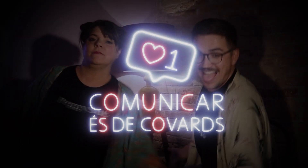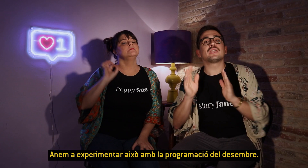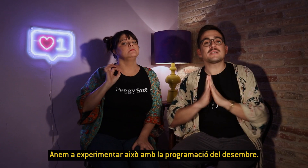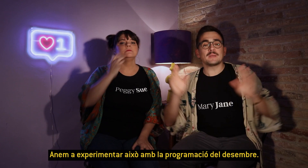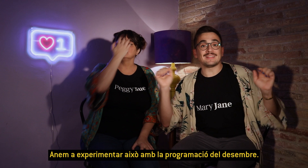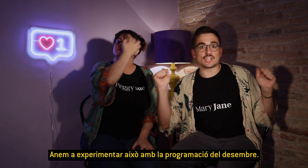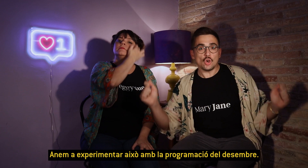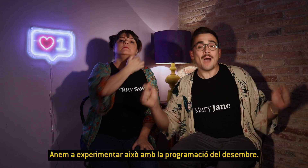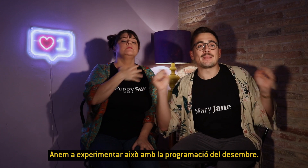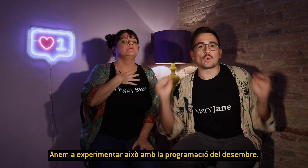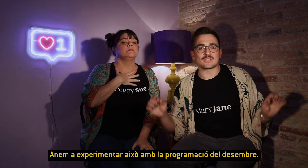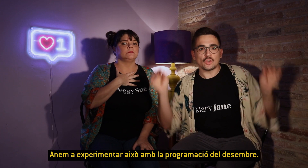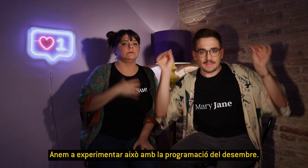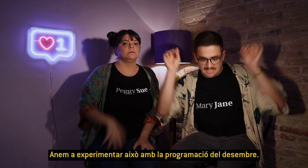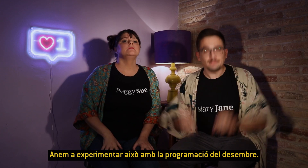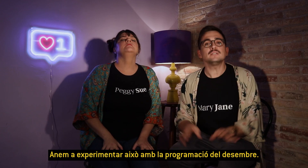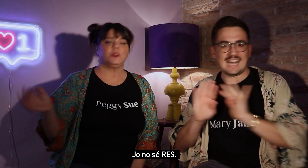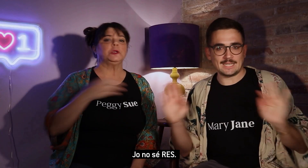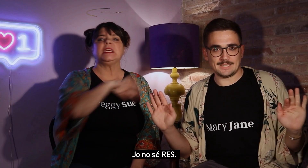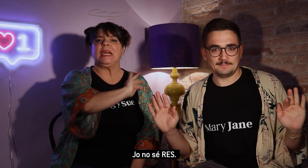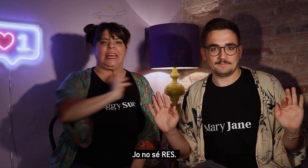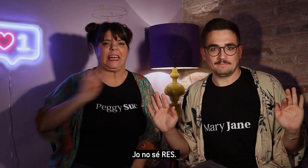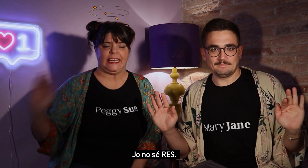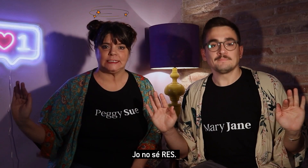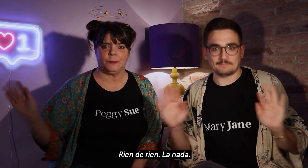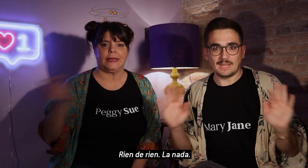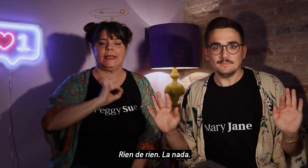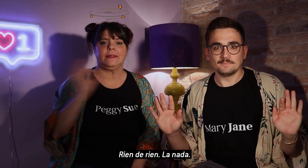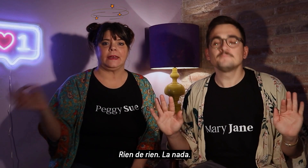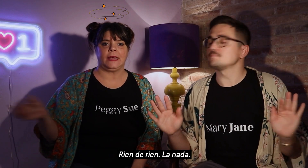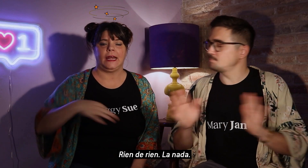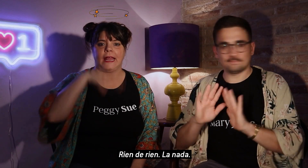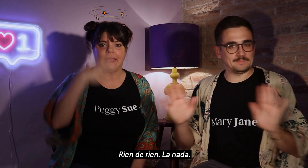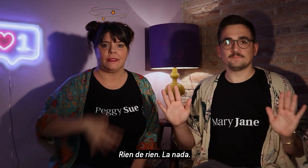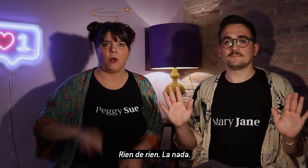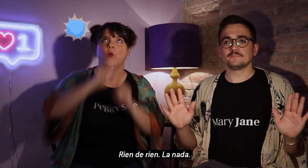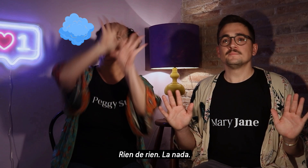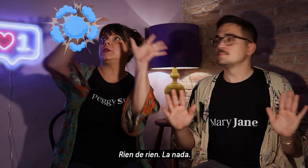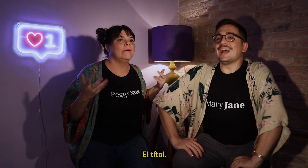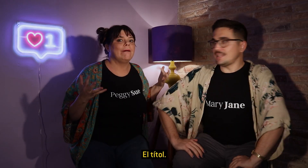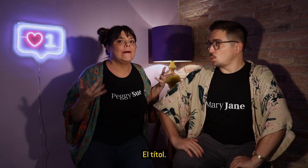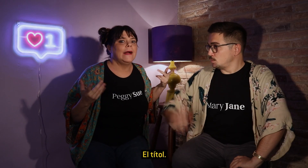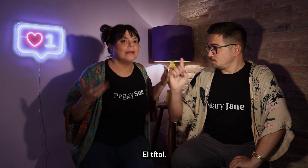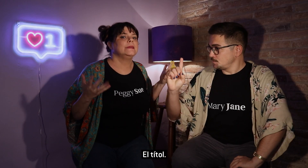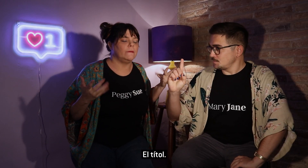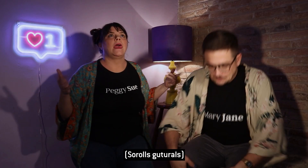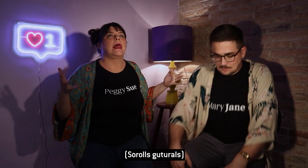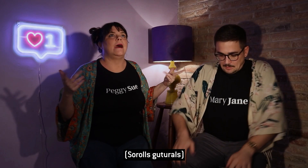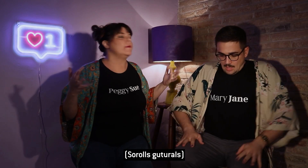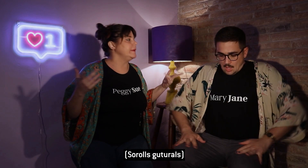Anem a experimentar això amb la programació del desembre. Jo no sé res, riem i riem. L'anar de U. El títol. El títol. Com es